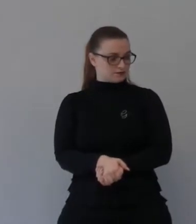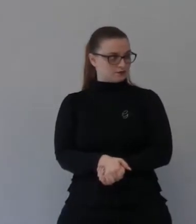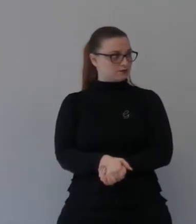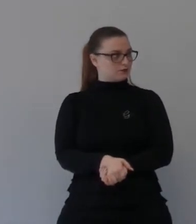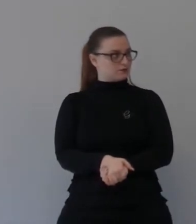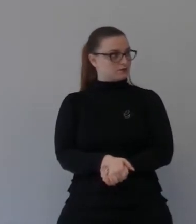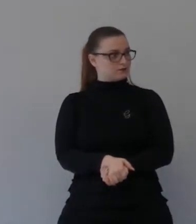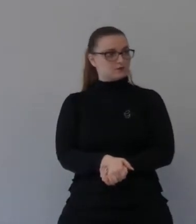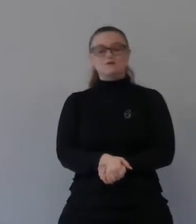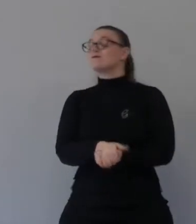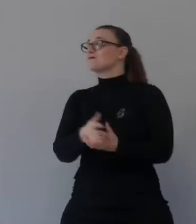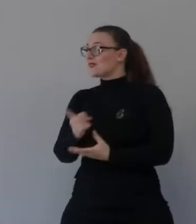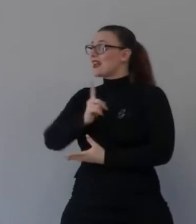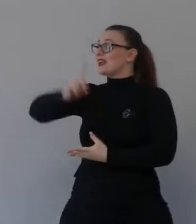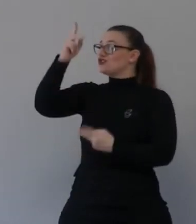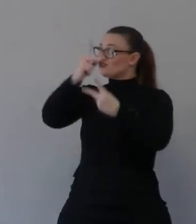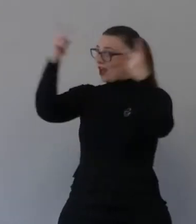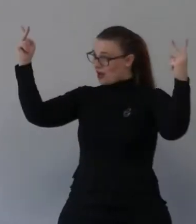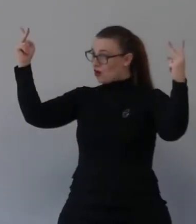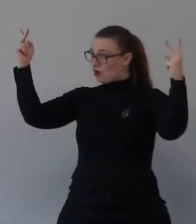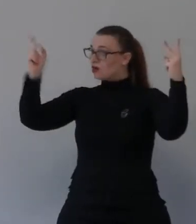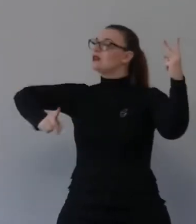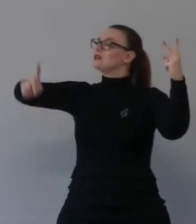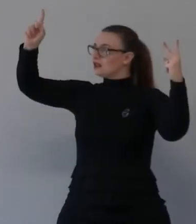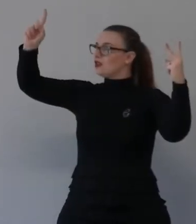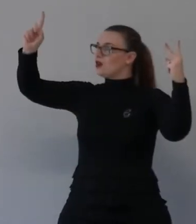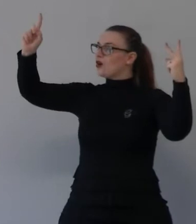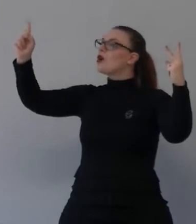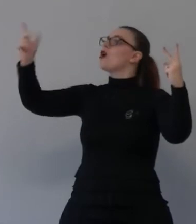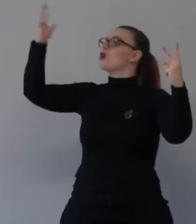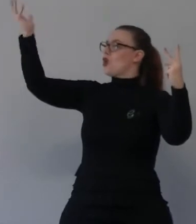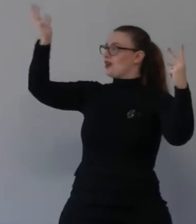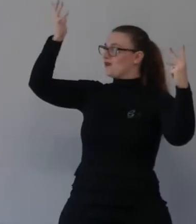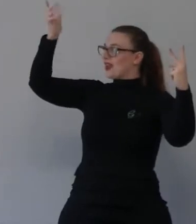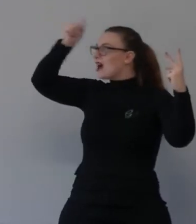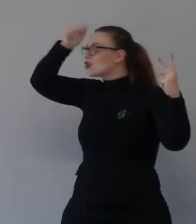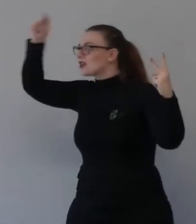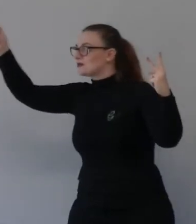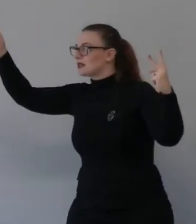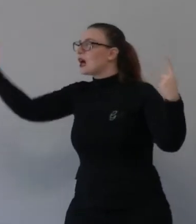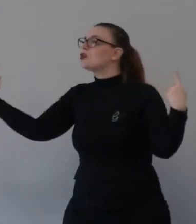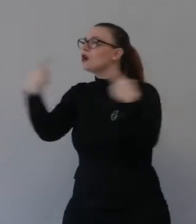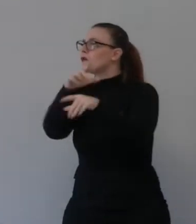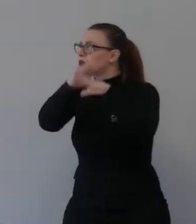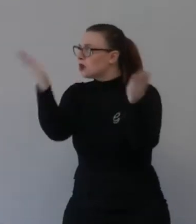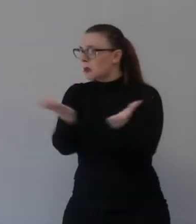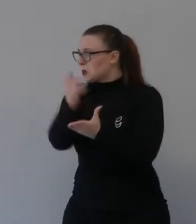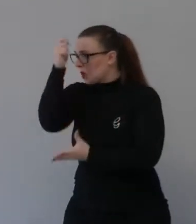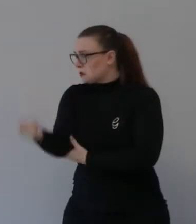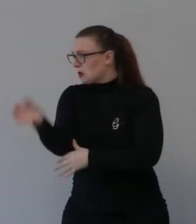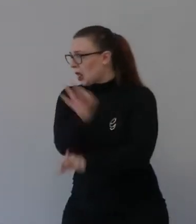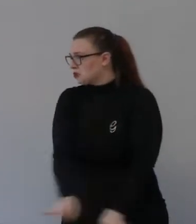ma non in terra Dio è glorificato in terra tramite Gesù e chi crede in me Gesù